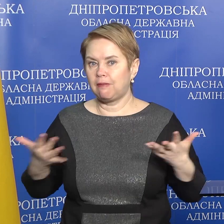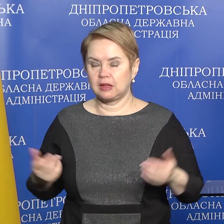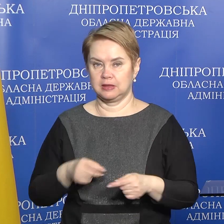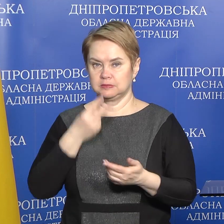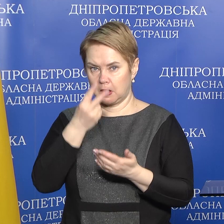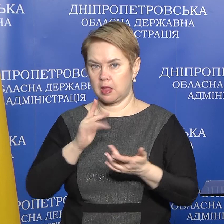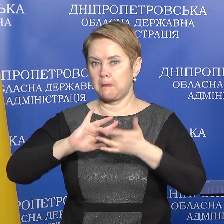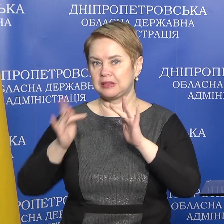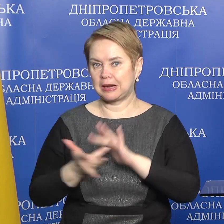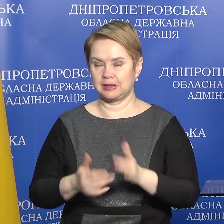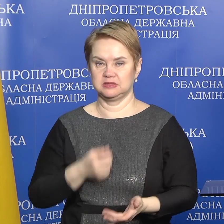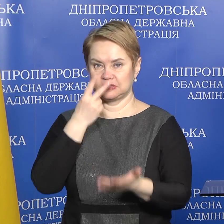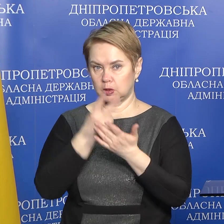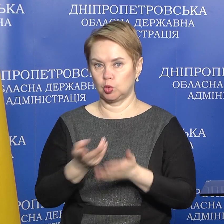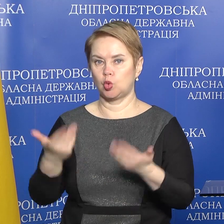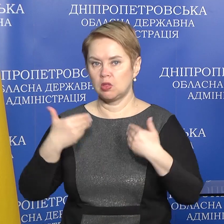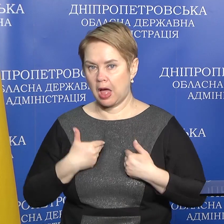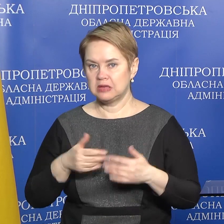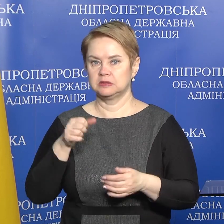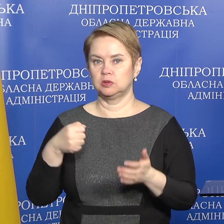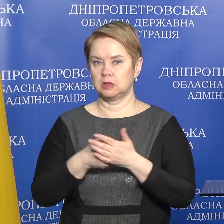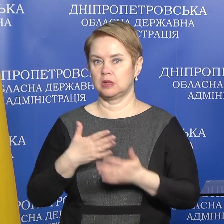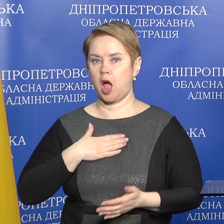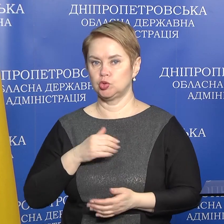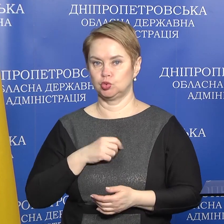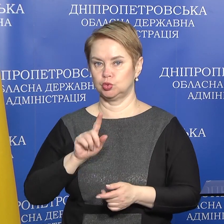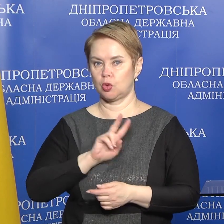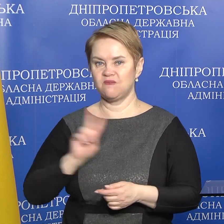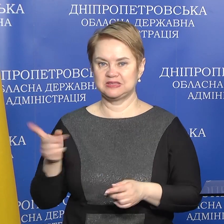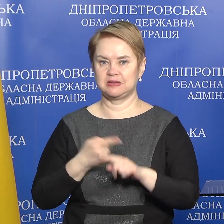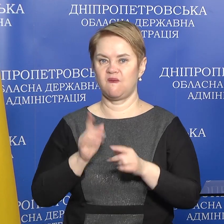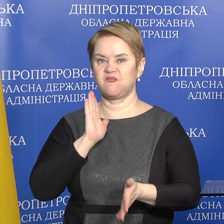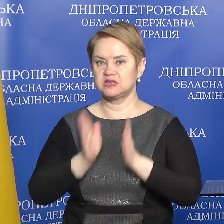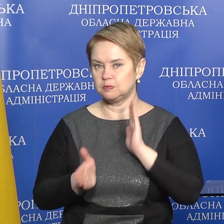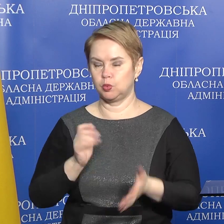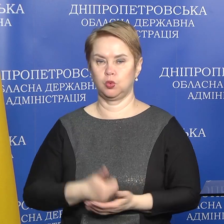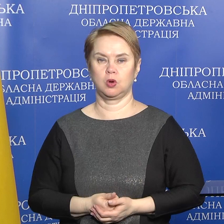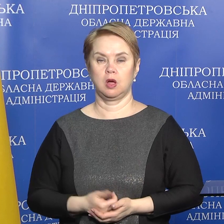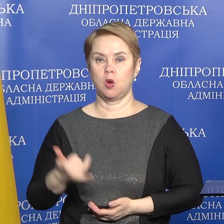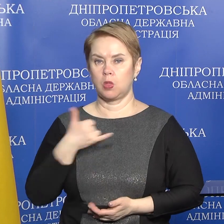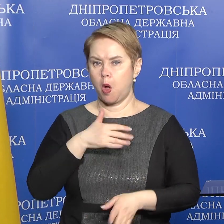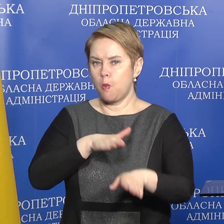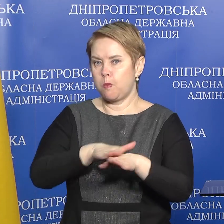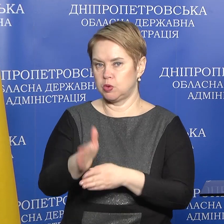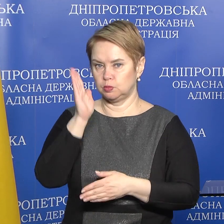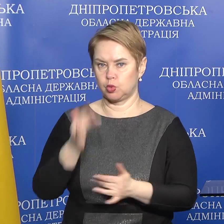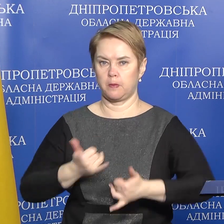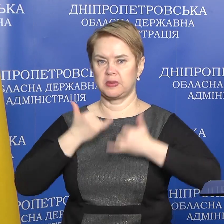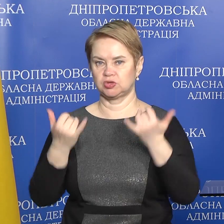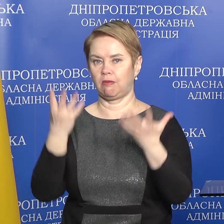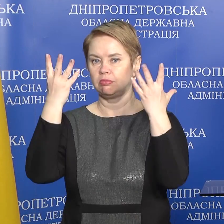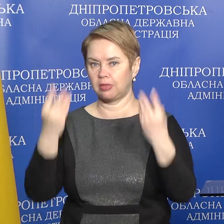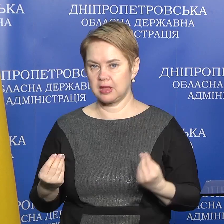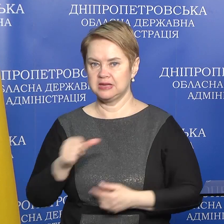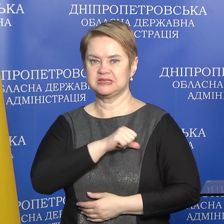Зайдіть до мережі інтернет, заходьте до нас на нашу сторінку офіційну фейсбук. Сьогодні у нас повністю буде присвячений